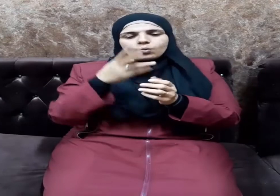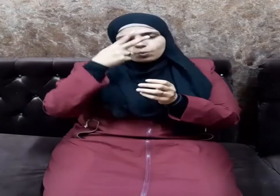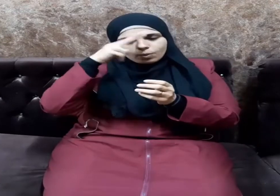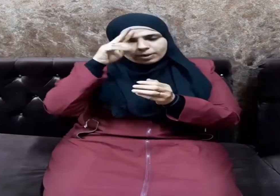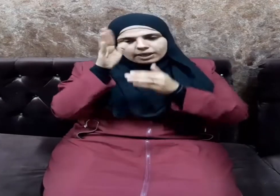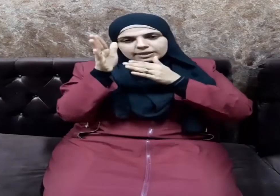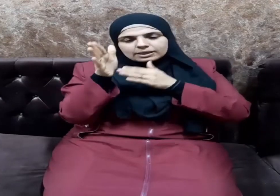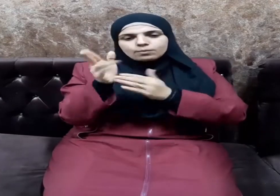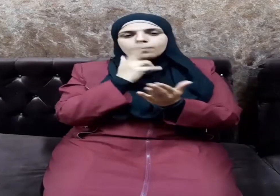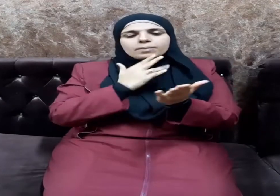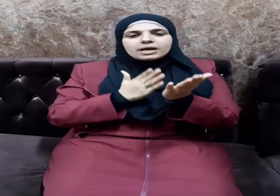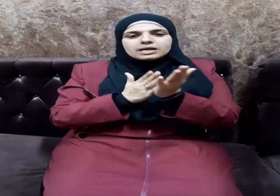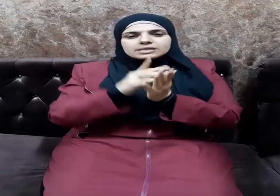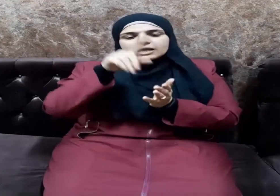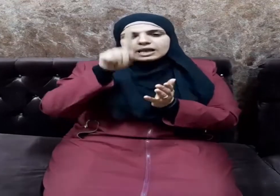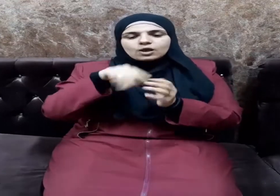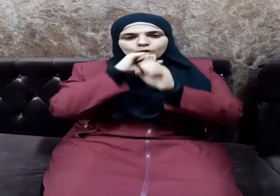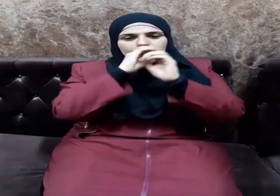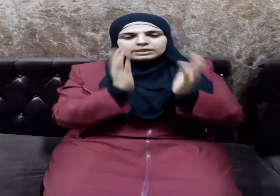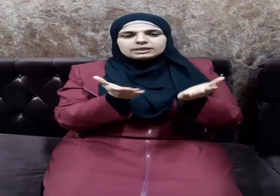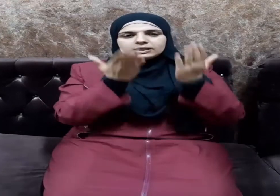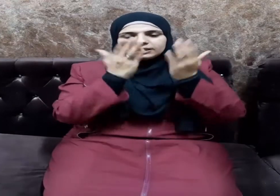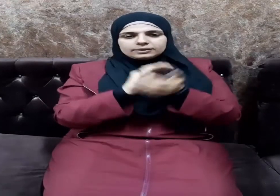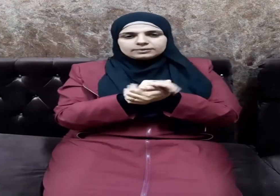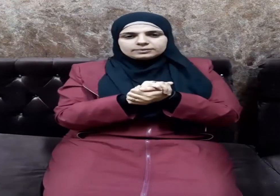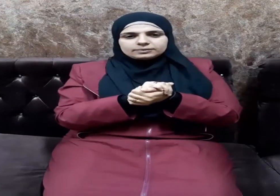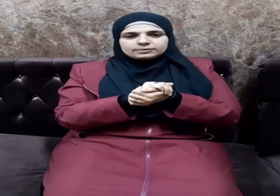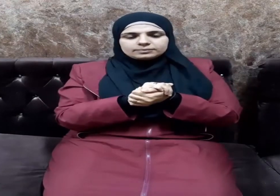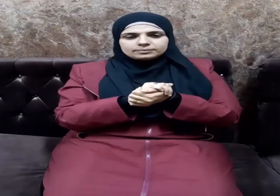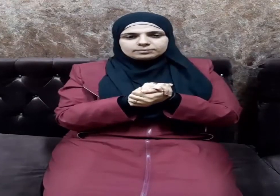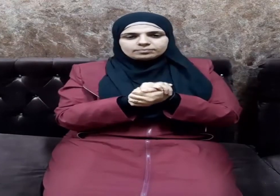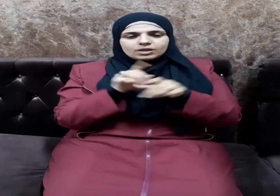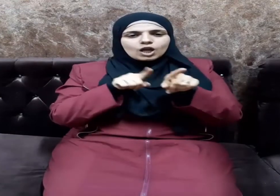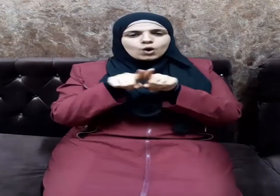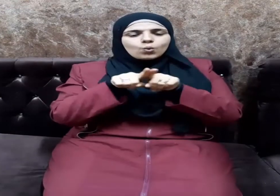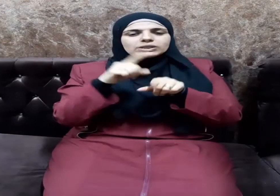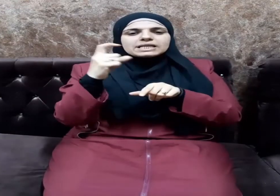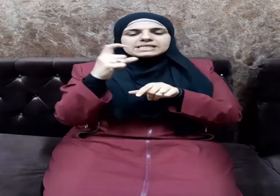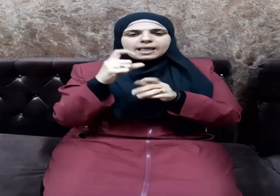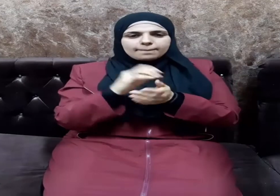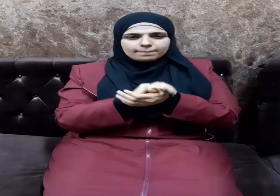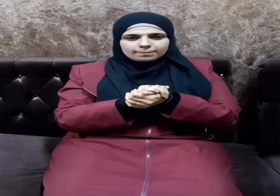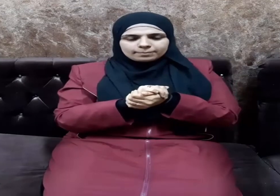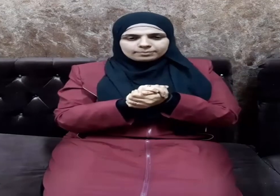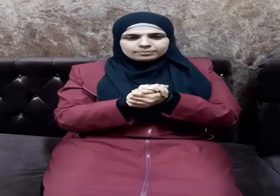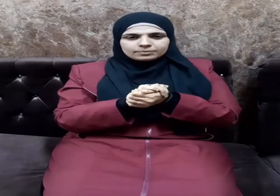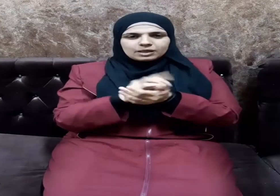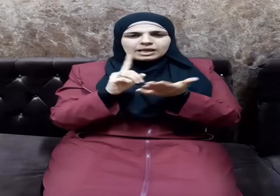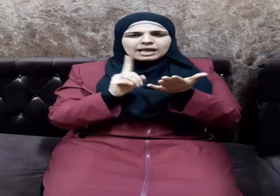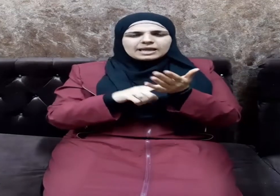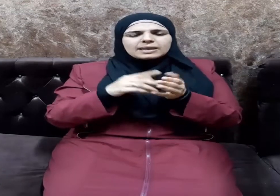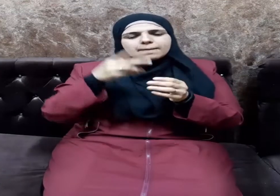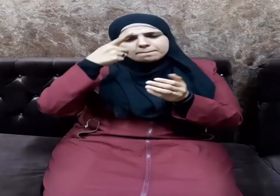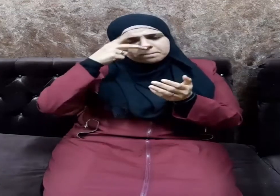تبعهم بإحسان إلى يوم الدين إخوة الإسلام إن من أعظم